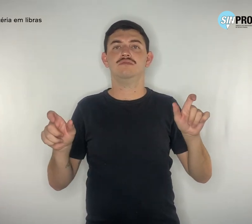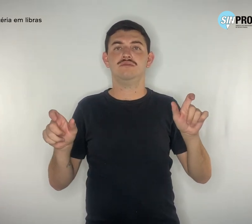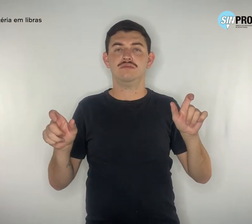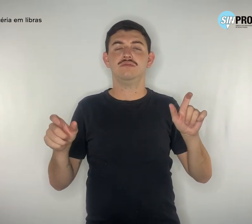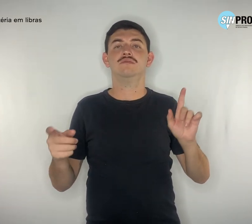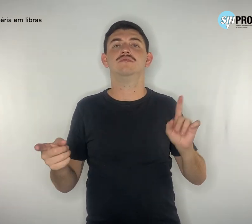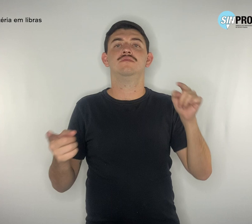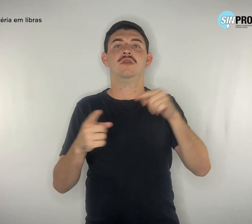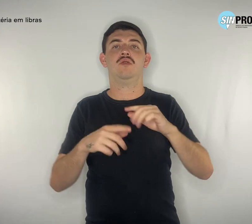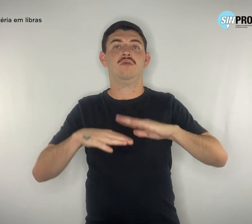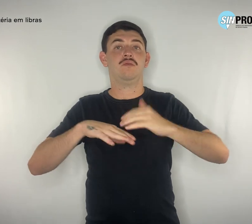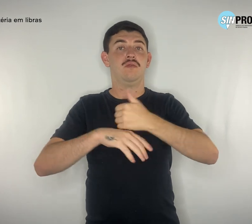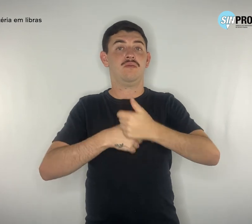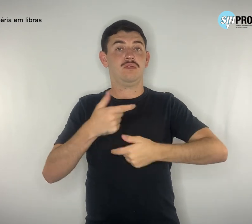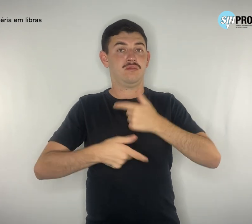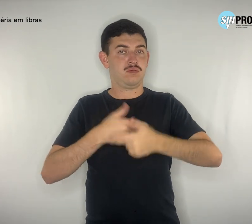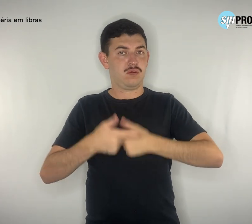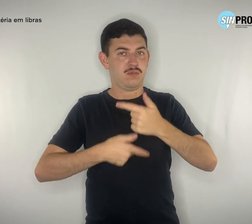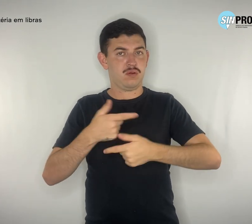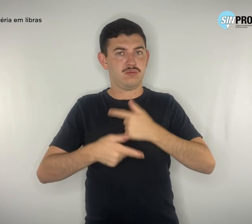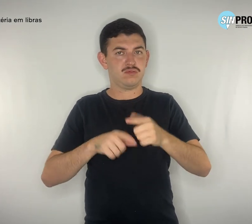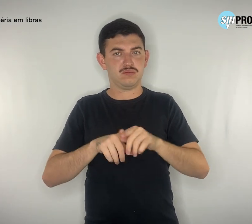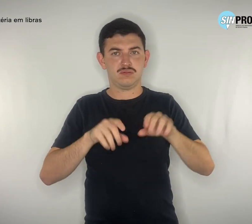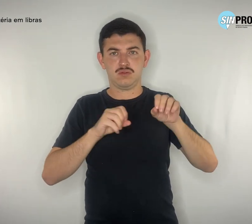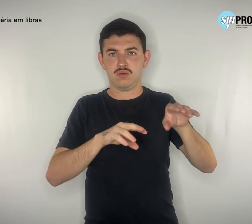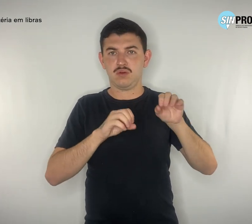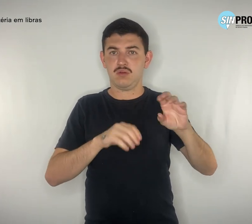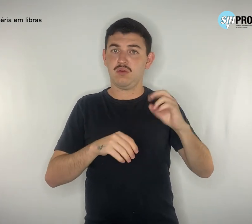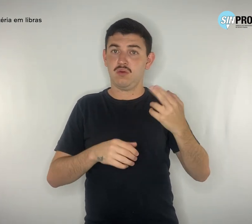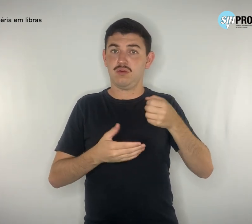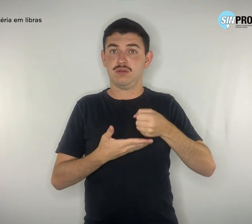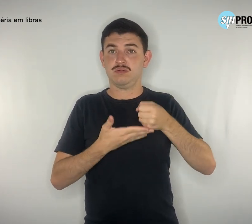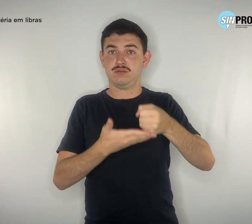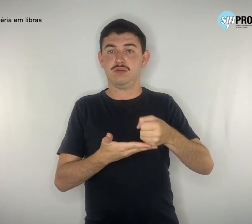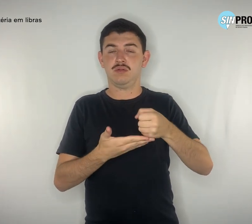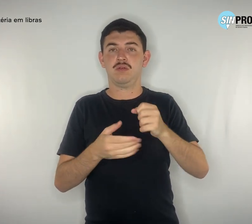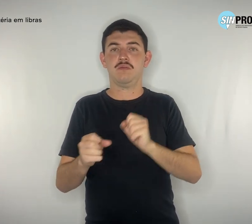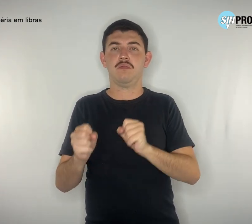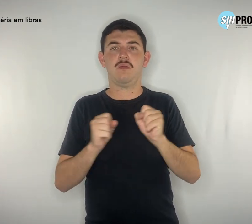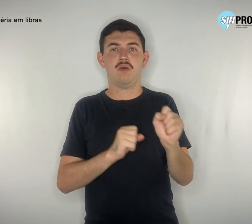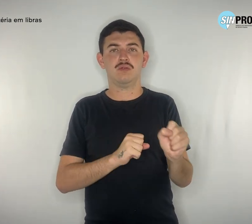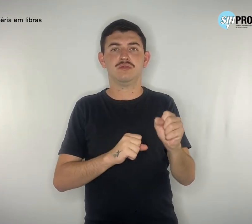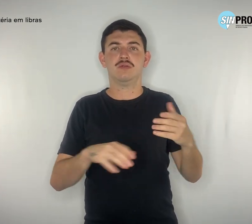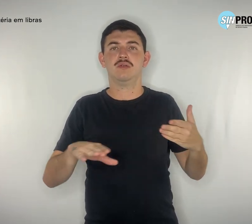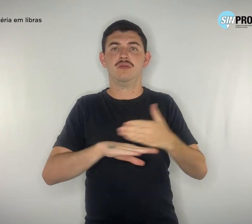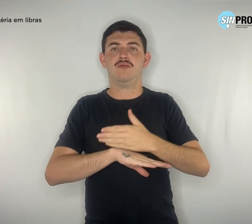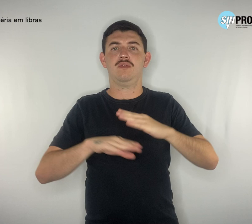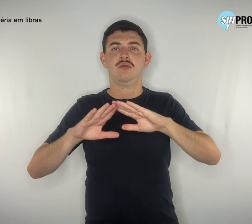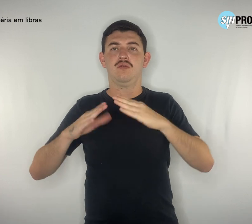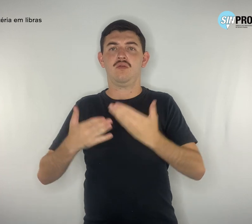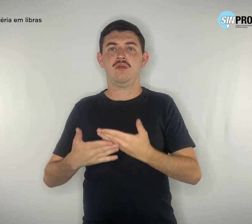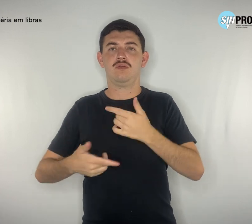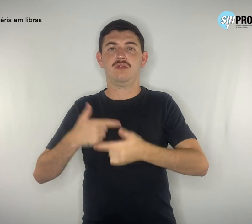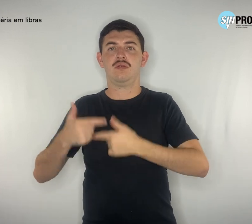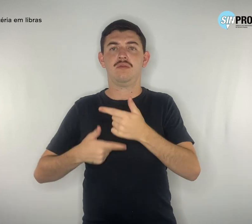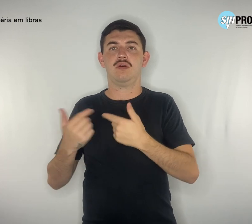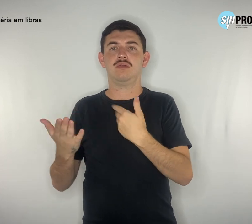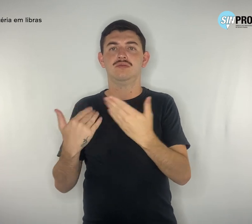profissionais do Magistério e da Assistência fossem para suas escolas e dialogar com os estudantes